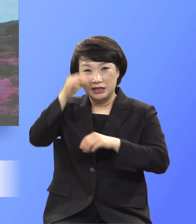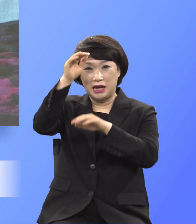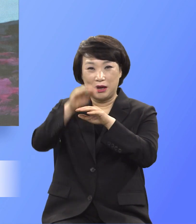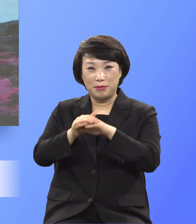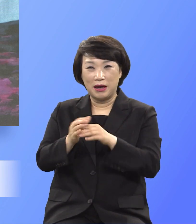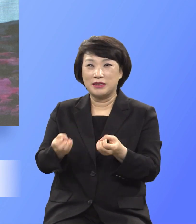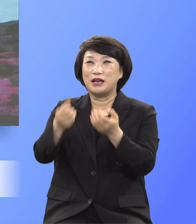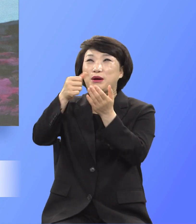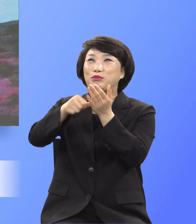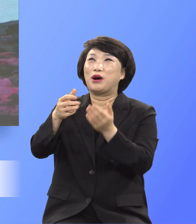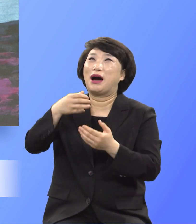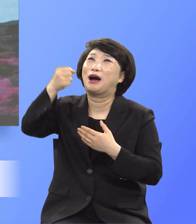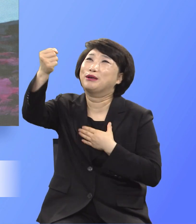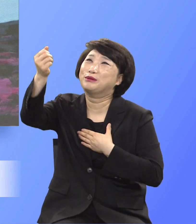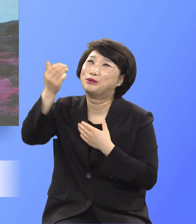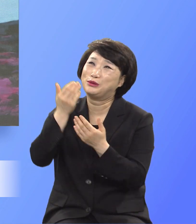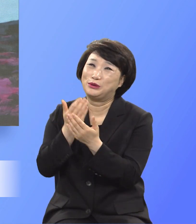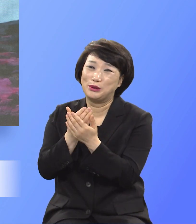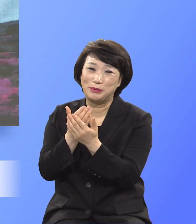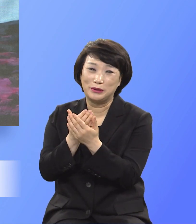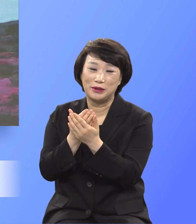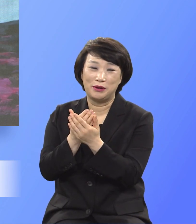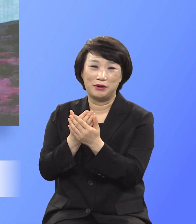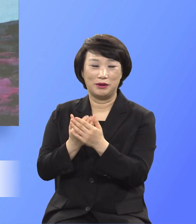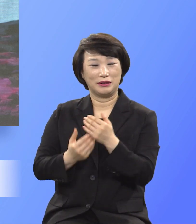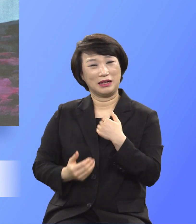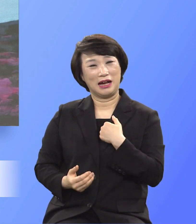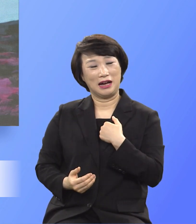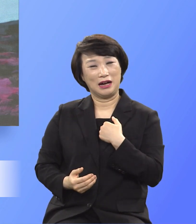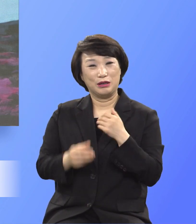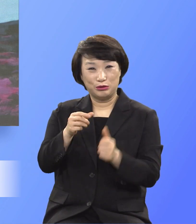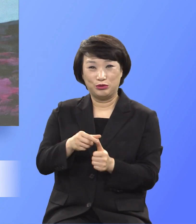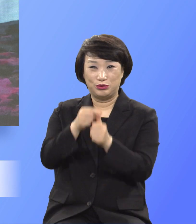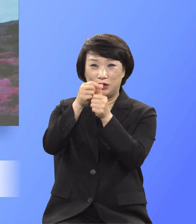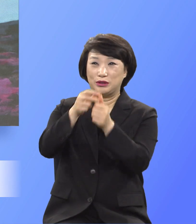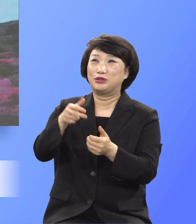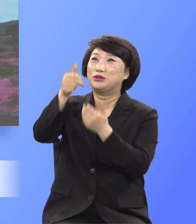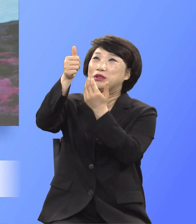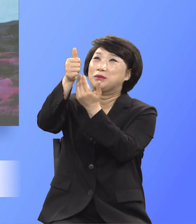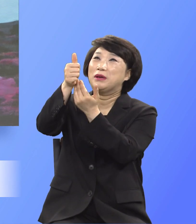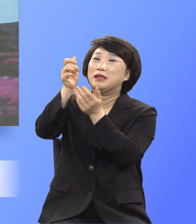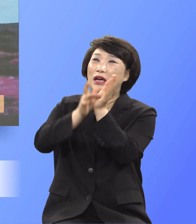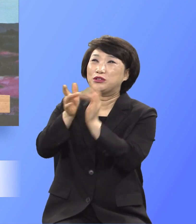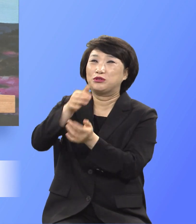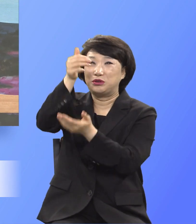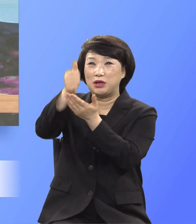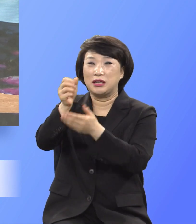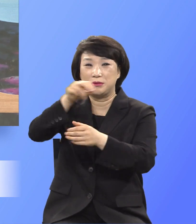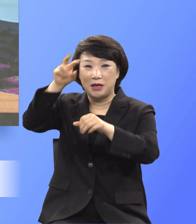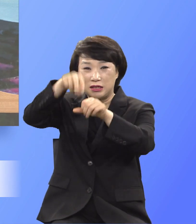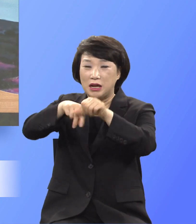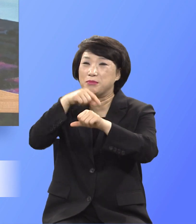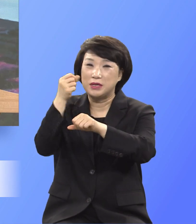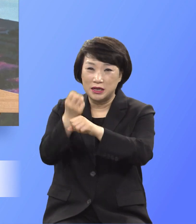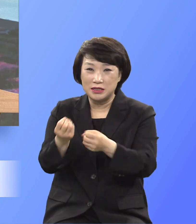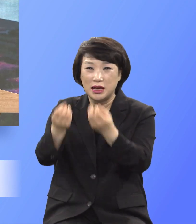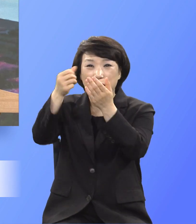제물로 받으소서 나를 구원하신 예수님의 십자가의 피의 제물도 내게